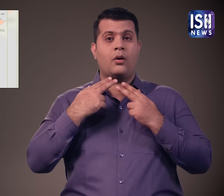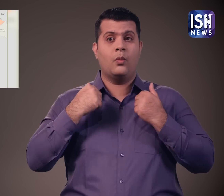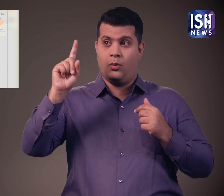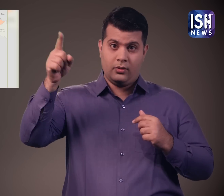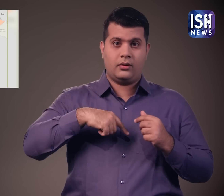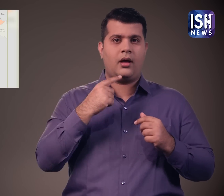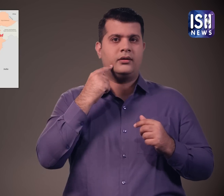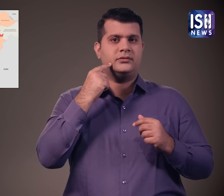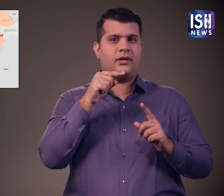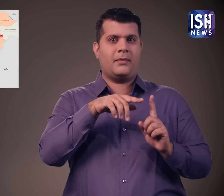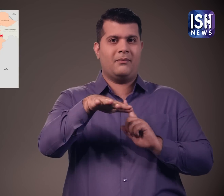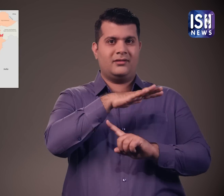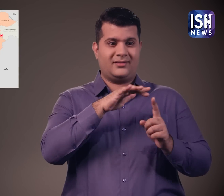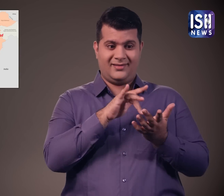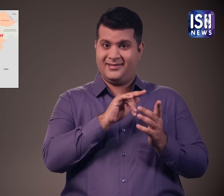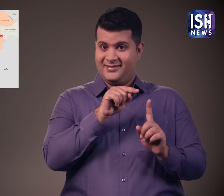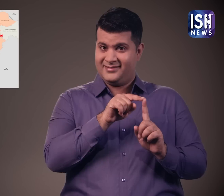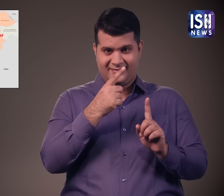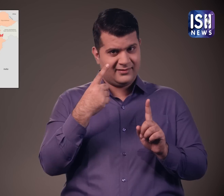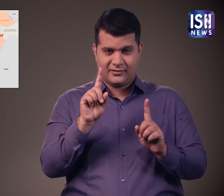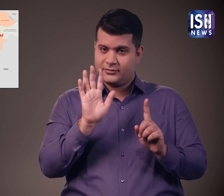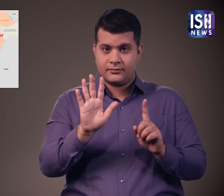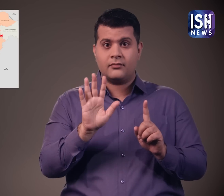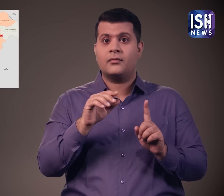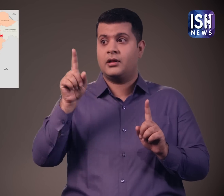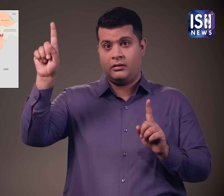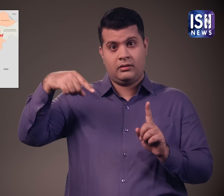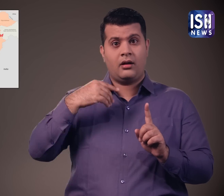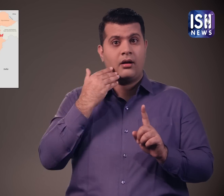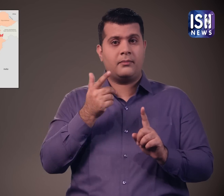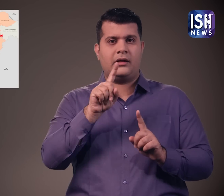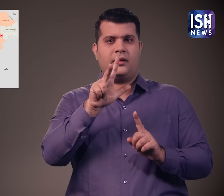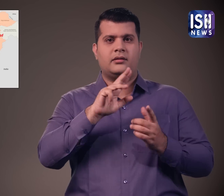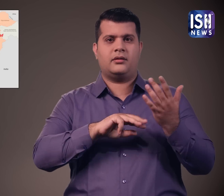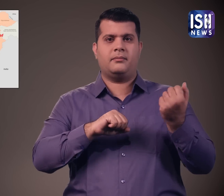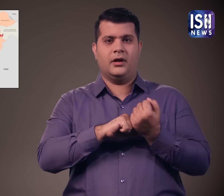खान तोश खाना मामले में भाग लेने के लिए लाहोर से इसलामाबाद पहुँचे